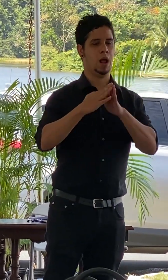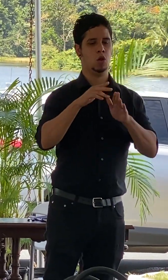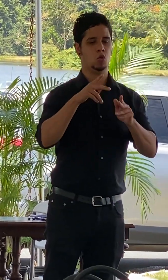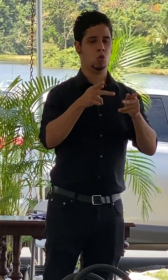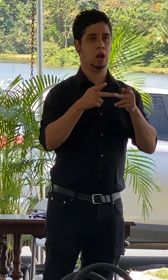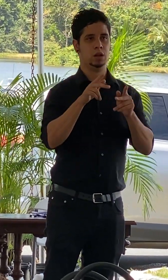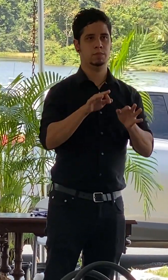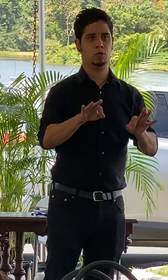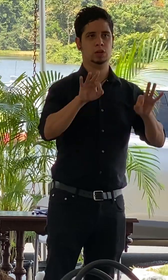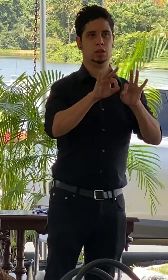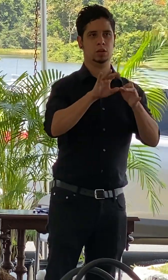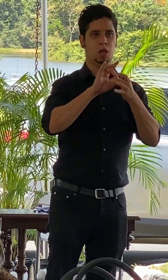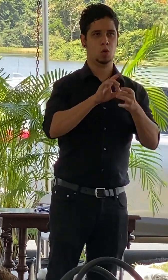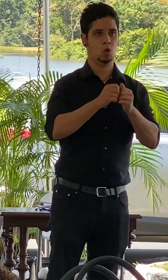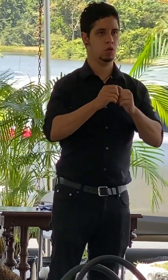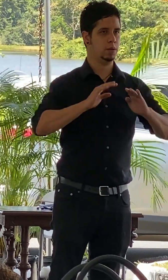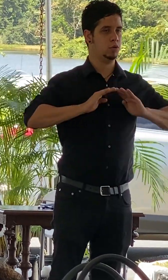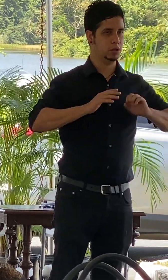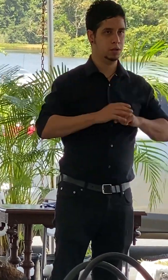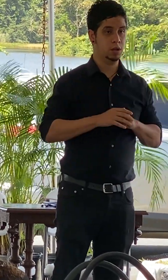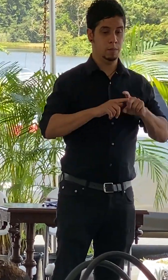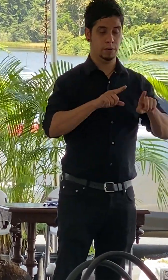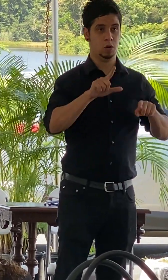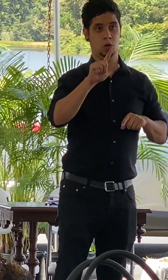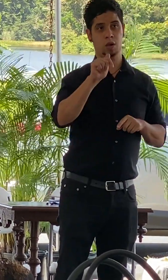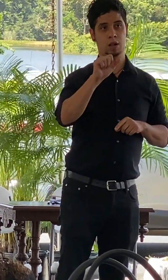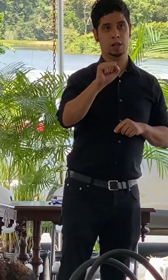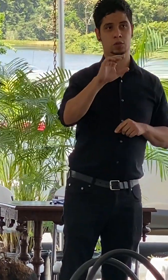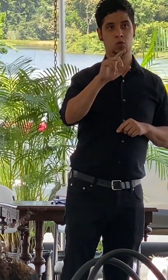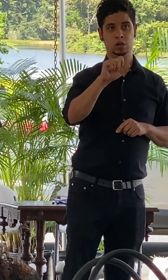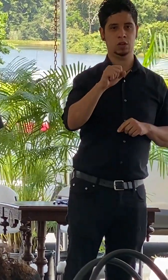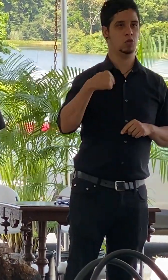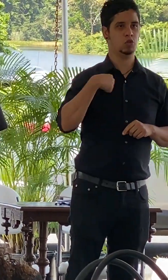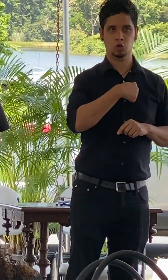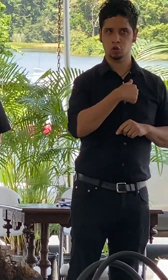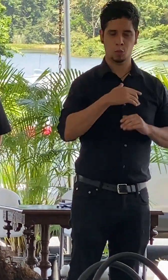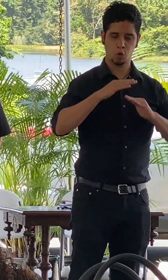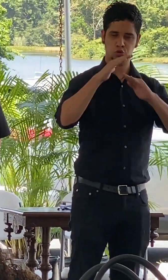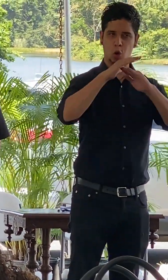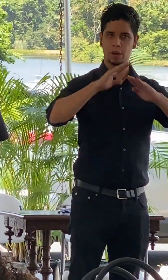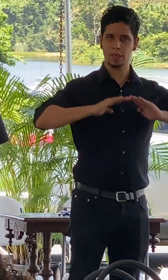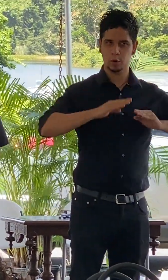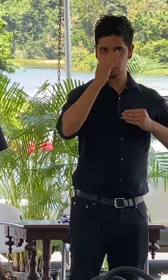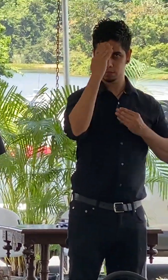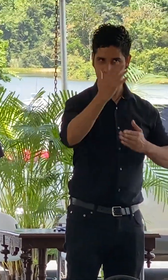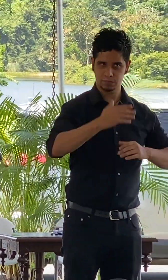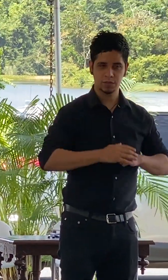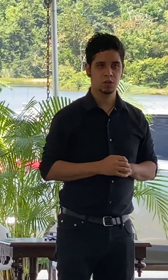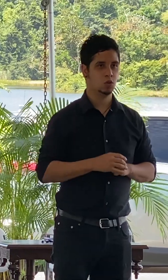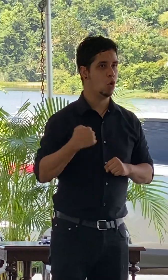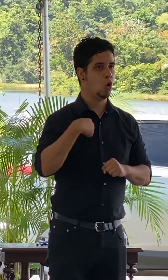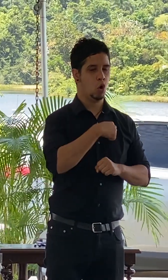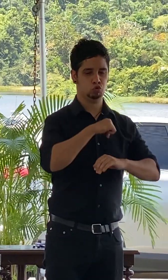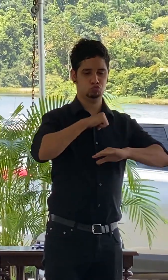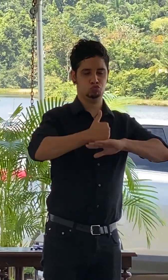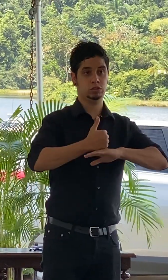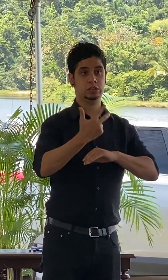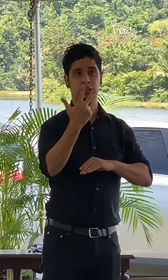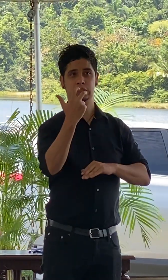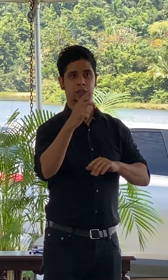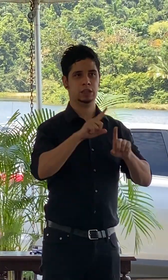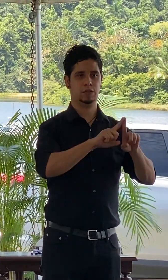le quiero decir al alcalde que la curia es la mezcla de la capital en el deporte porque logramos implementar 13 deportes aquí